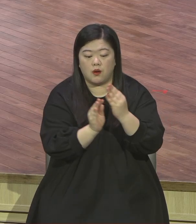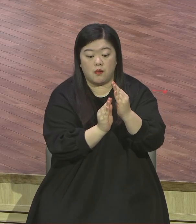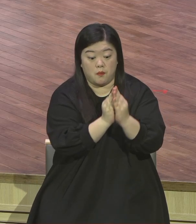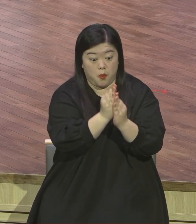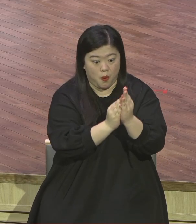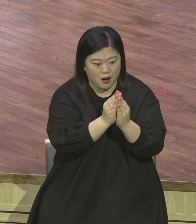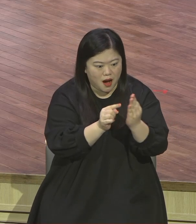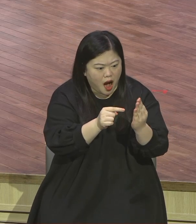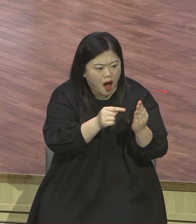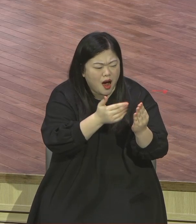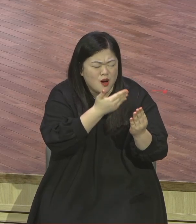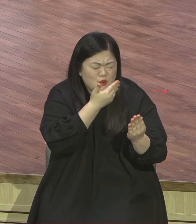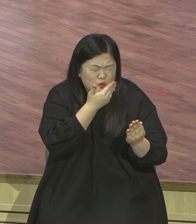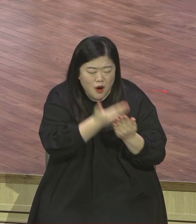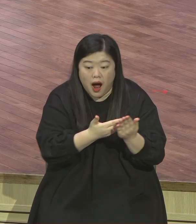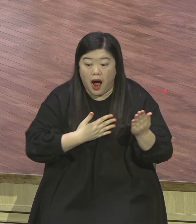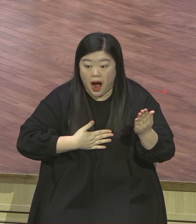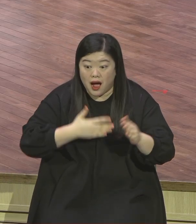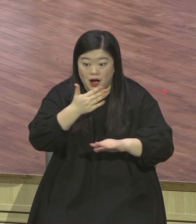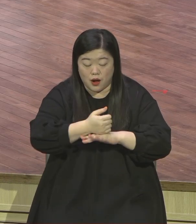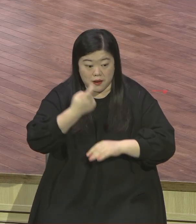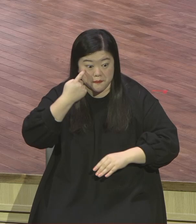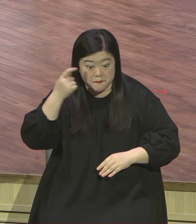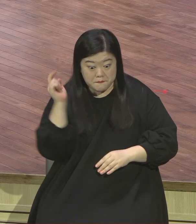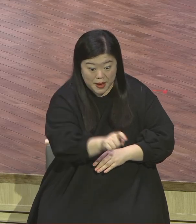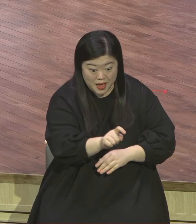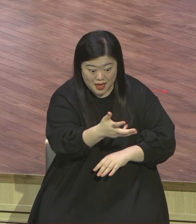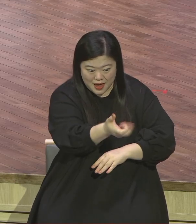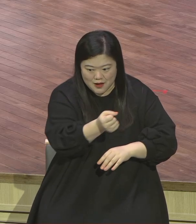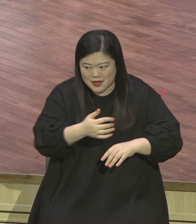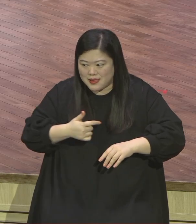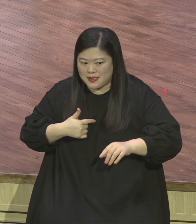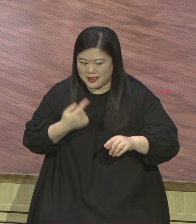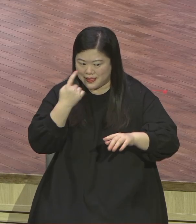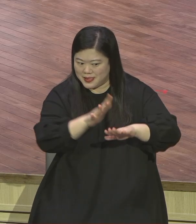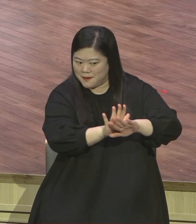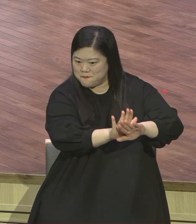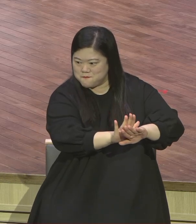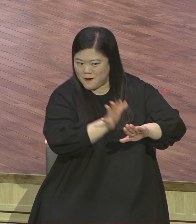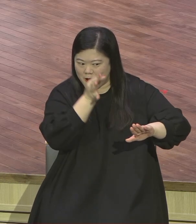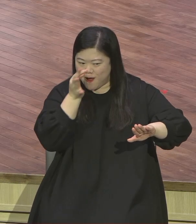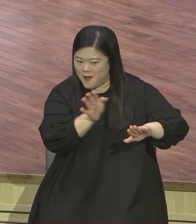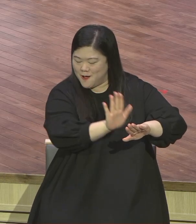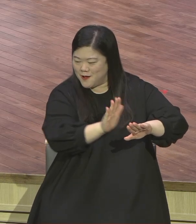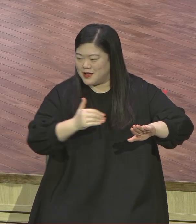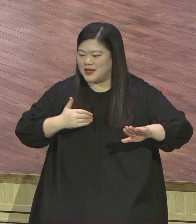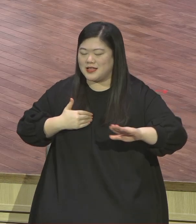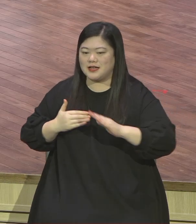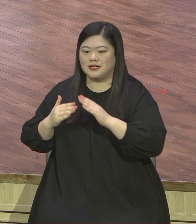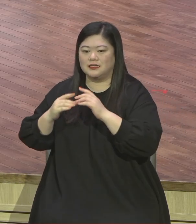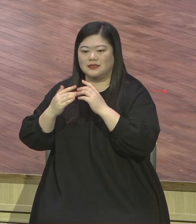감추인 부활을 발견한 농부는 그것을 그대로 땅에 숨겨두고 모여